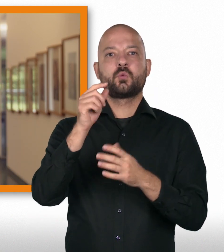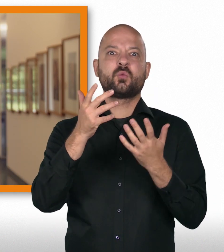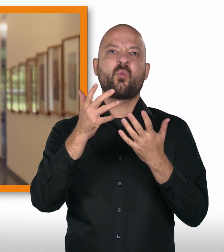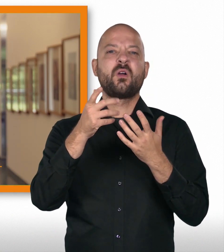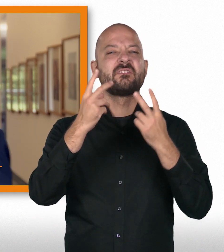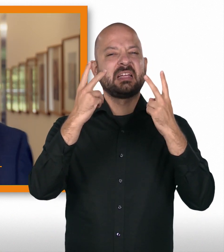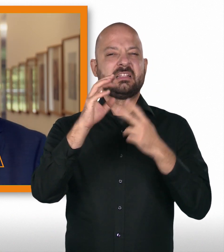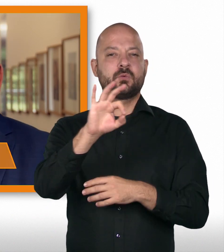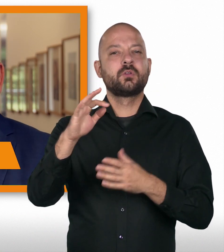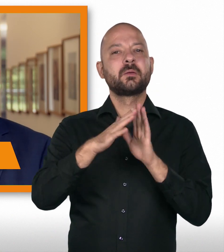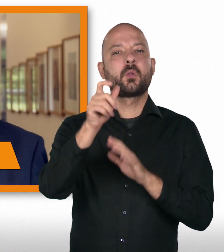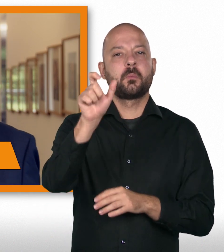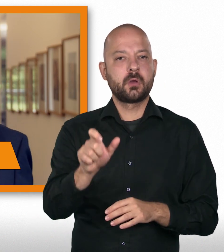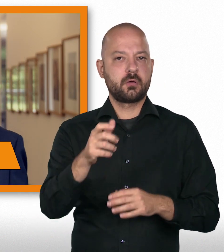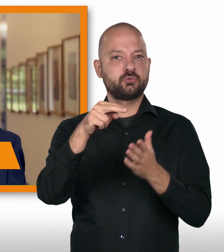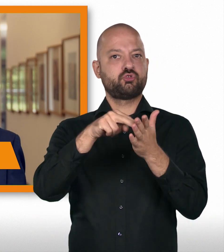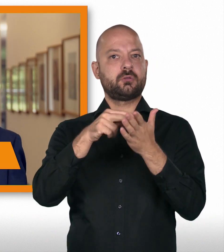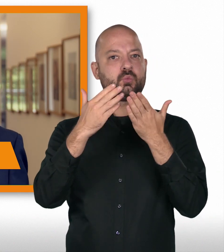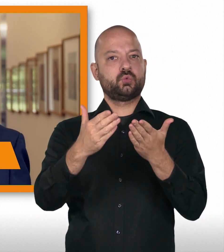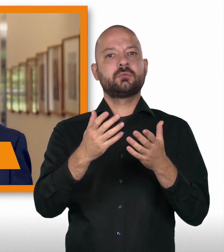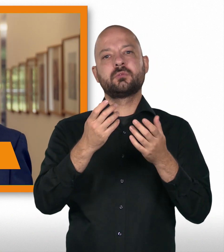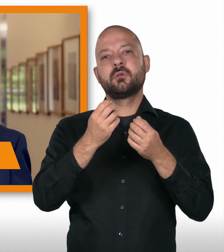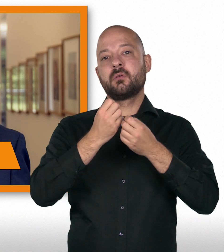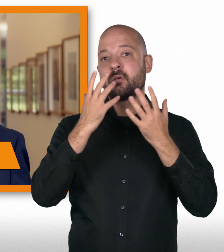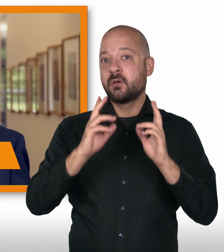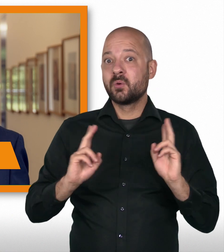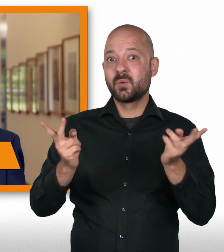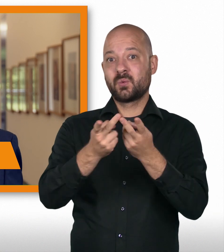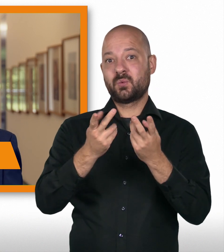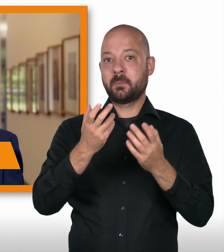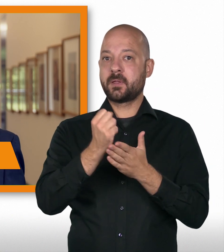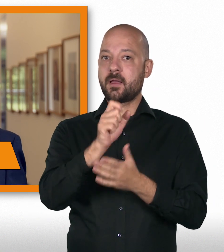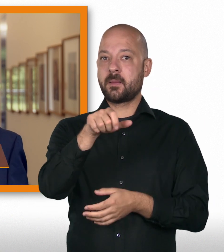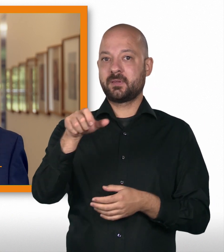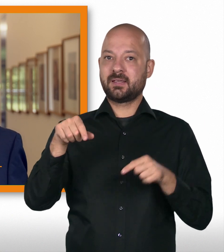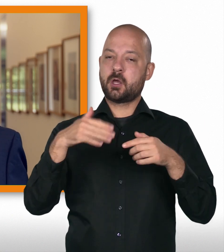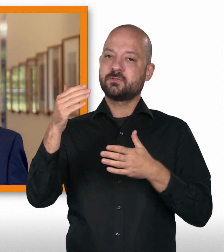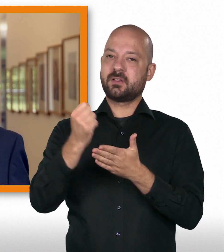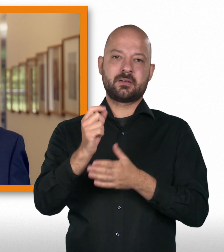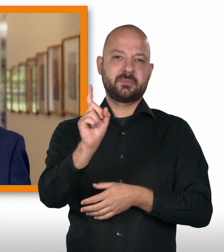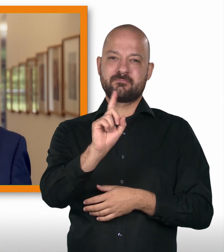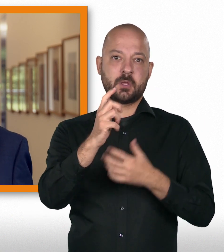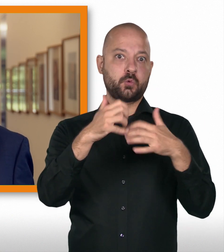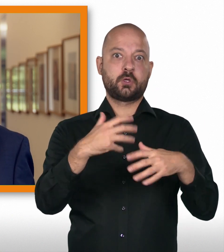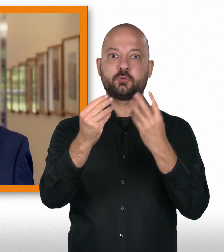Diplomaten. Aber natürlich genießen nicht alle Beamtinnen des Auswärtigen Amtes automatisch diplomatische Immunität.